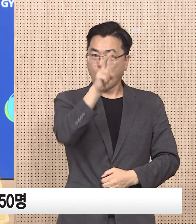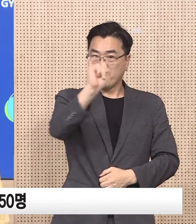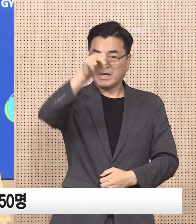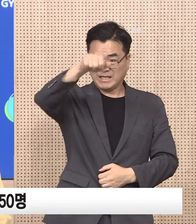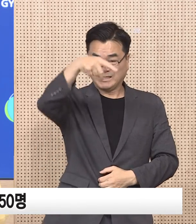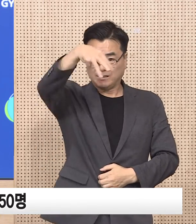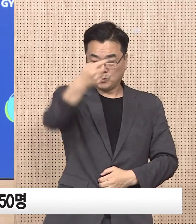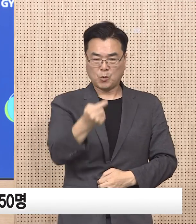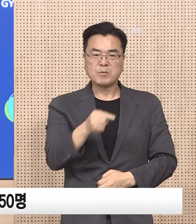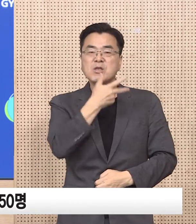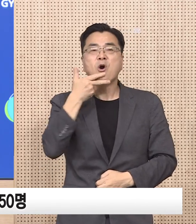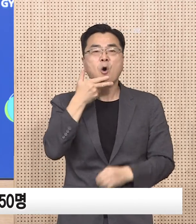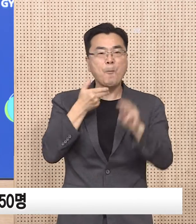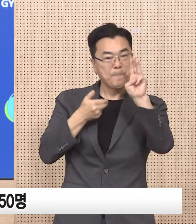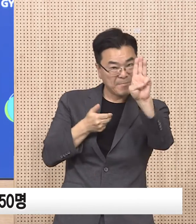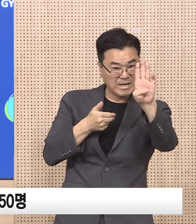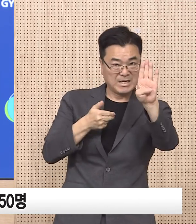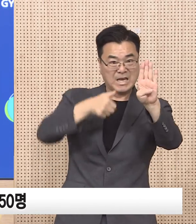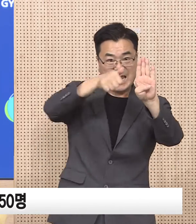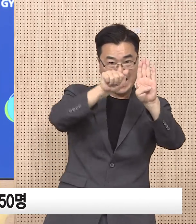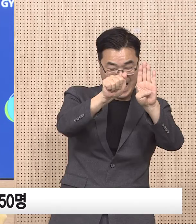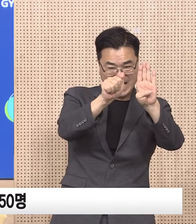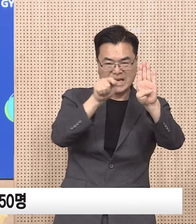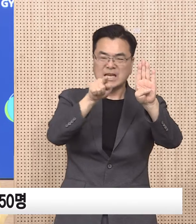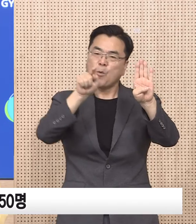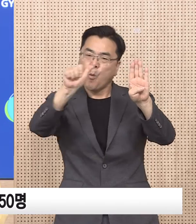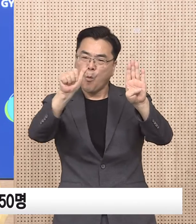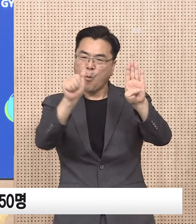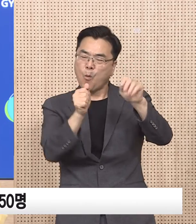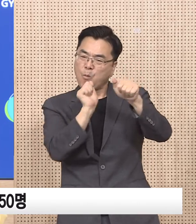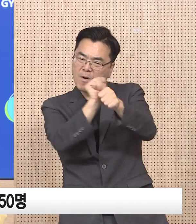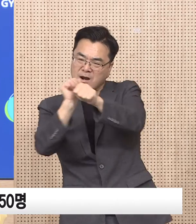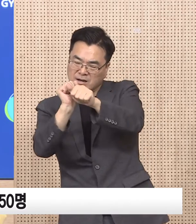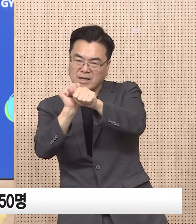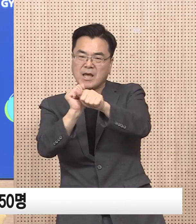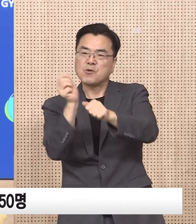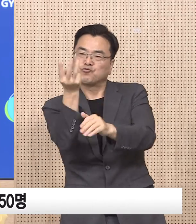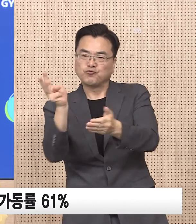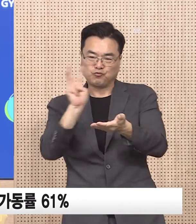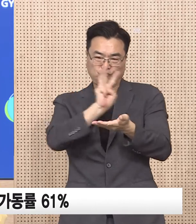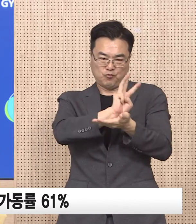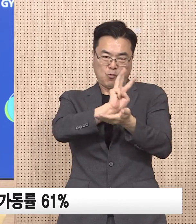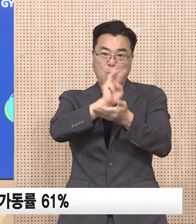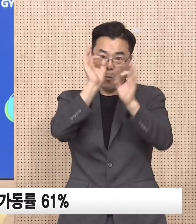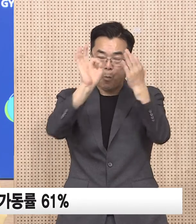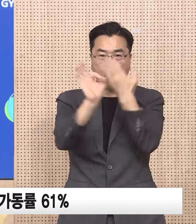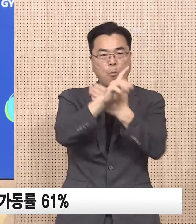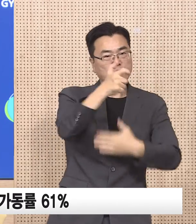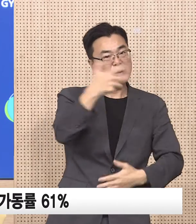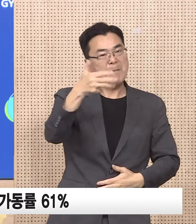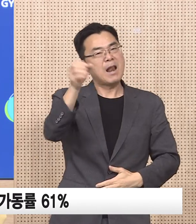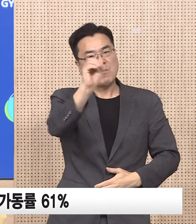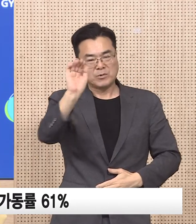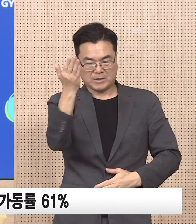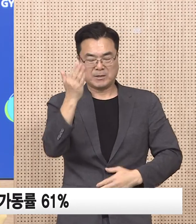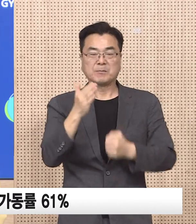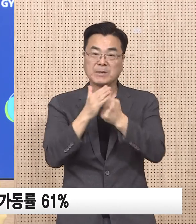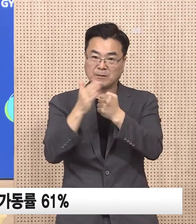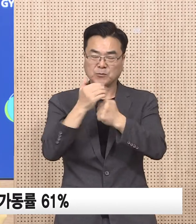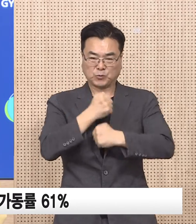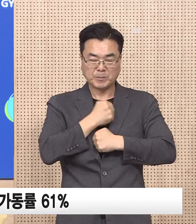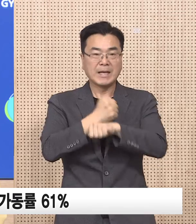수도권은 67.8%입니다. 다음은 코로나19 병상 운영 현황에 대해서 말씀드리겠습니다.